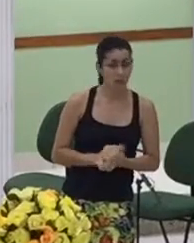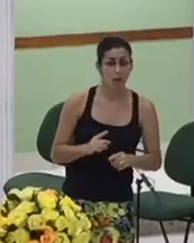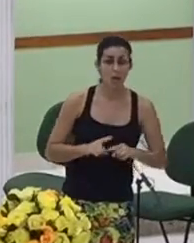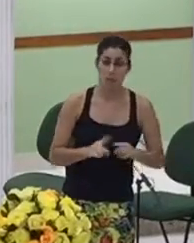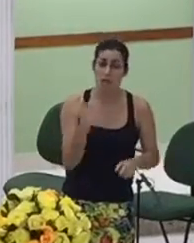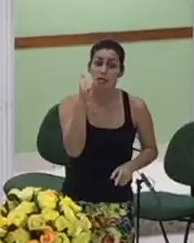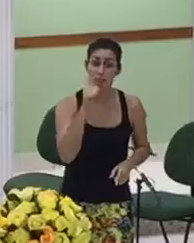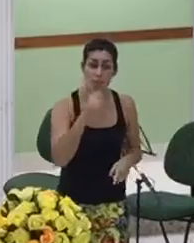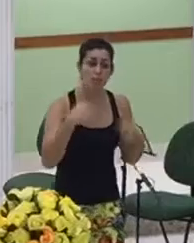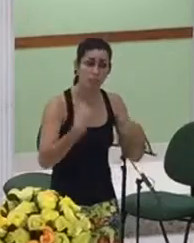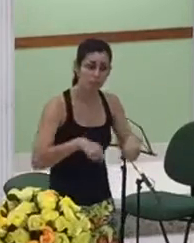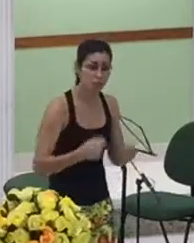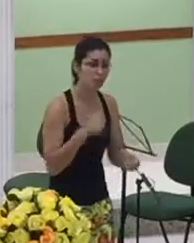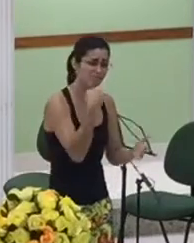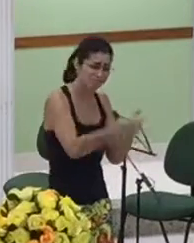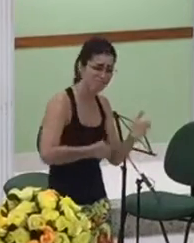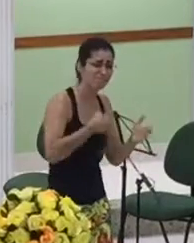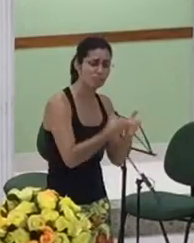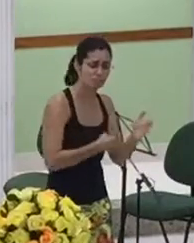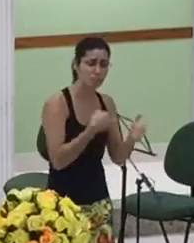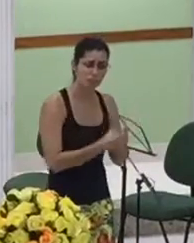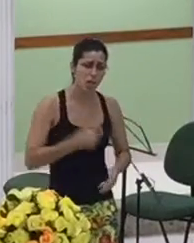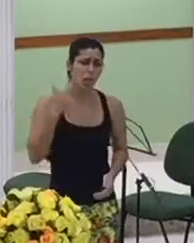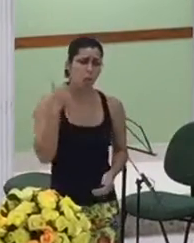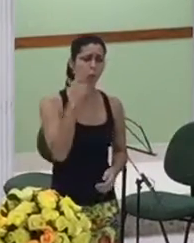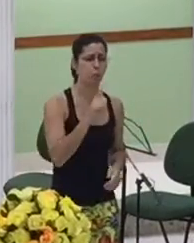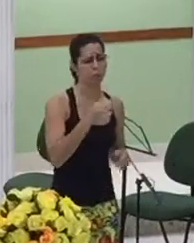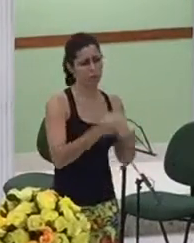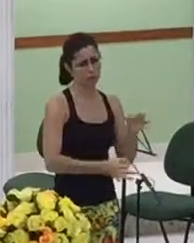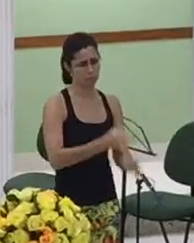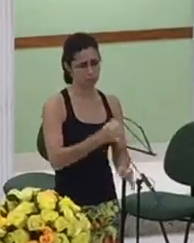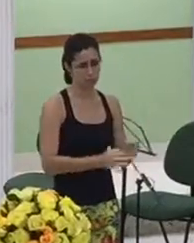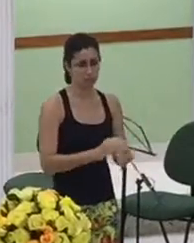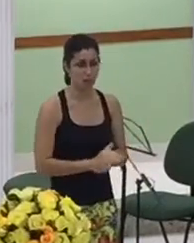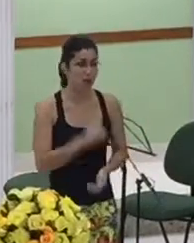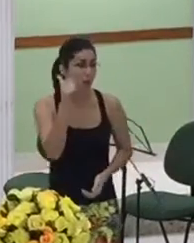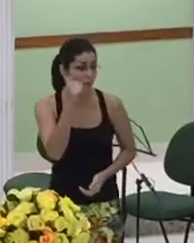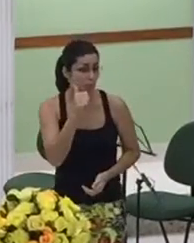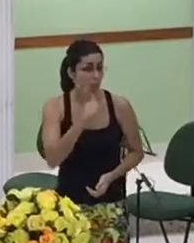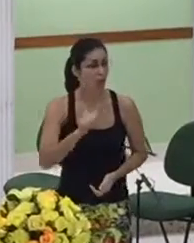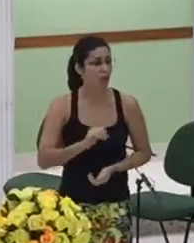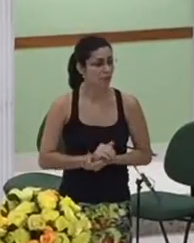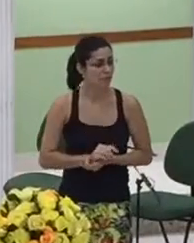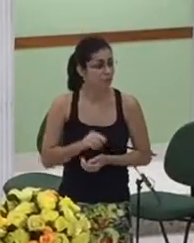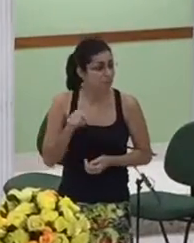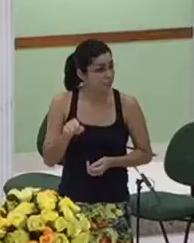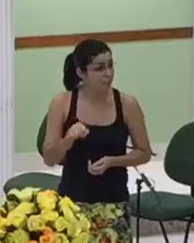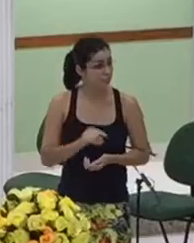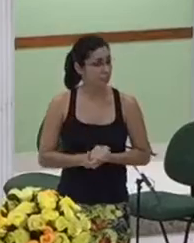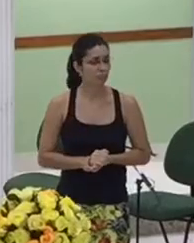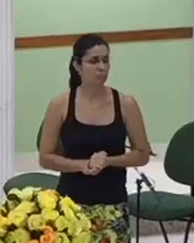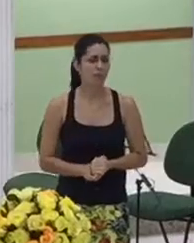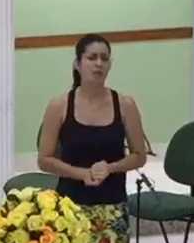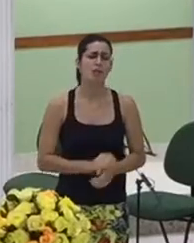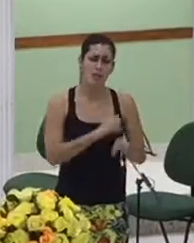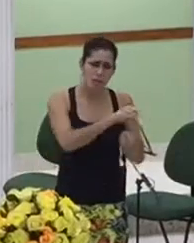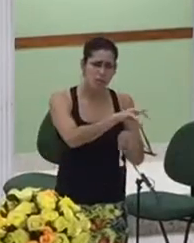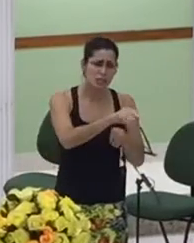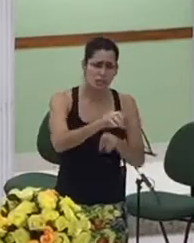justiça Tamar nos ensina sobre as mulheres que são